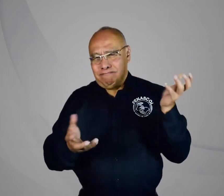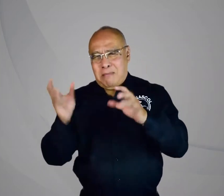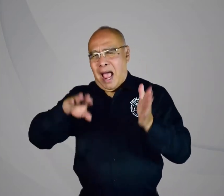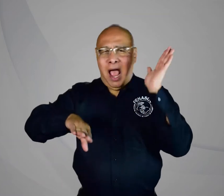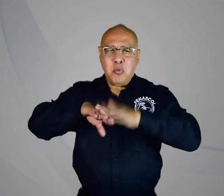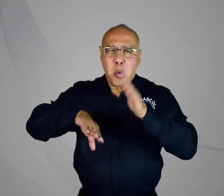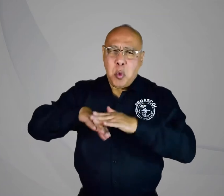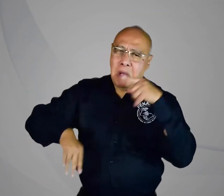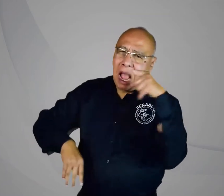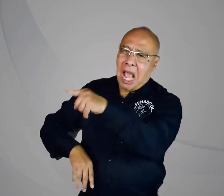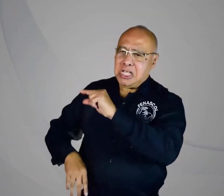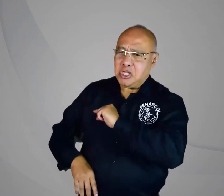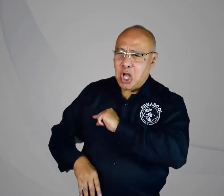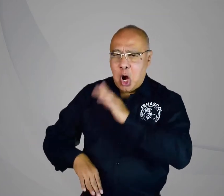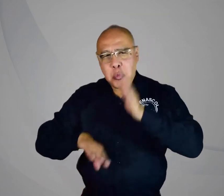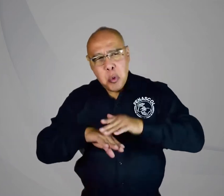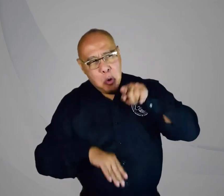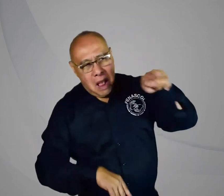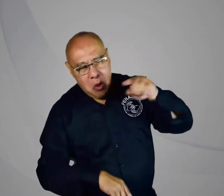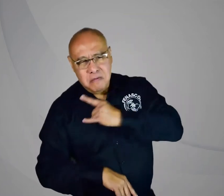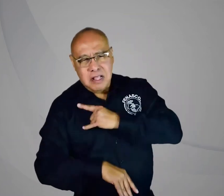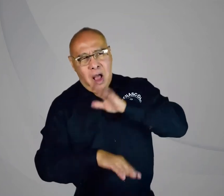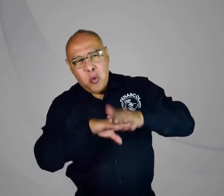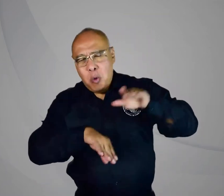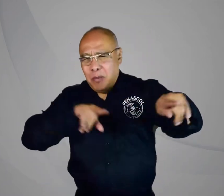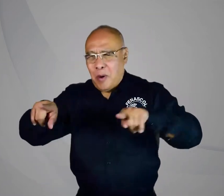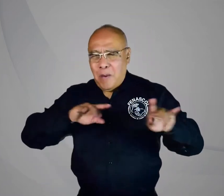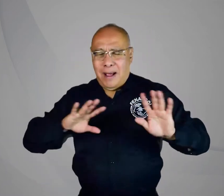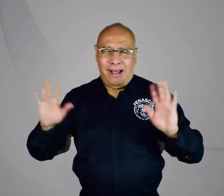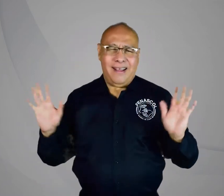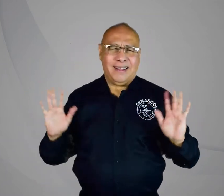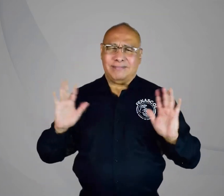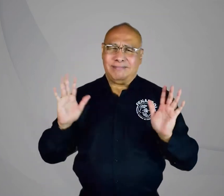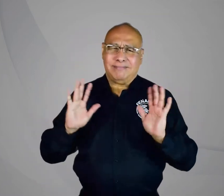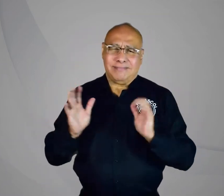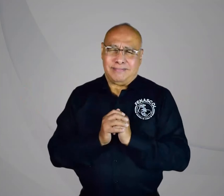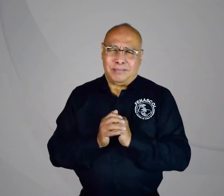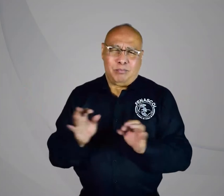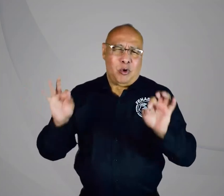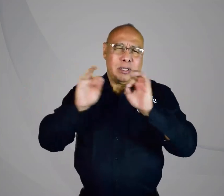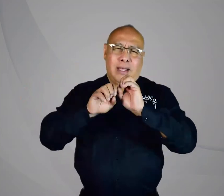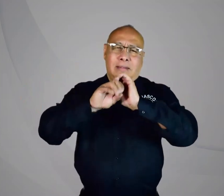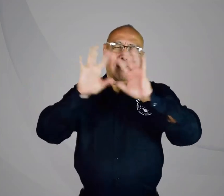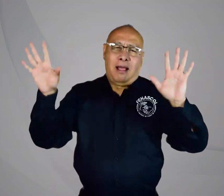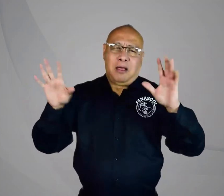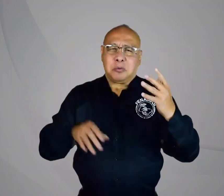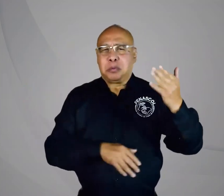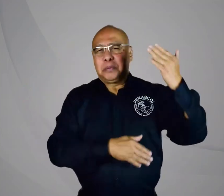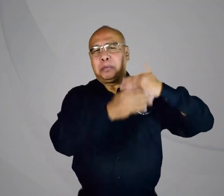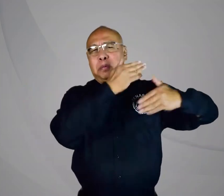sordas buscan culpables y muchos culpan al INSOR, a las universidades y a otras entidades. Para nosotros es